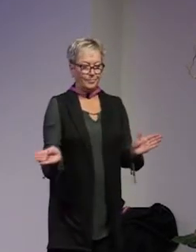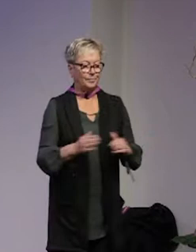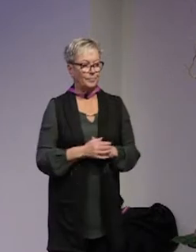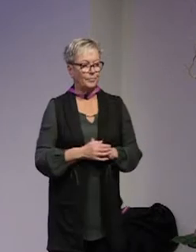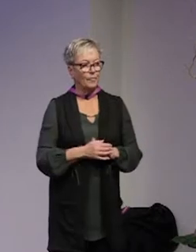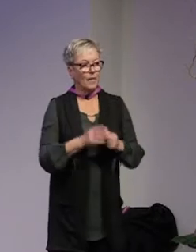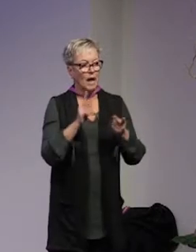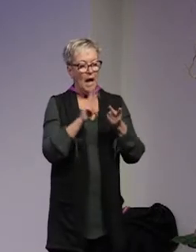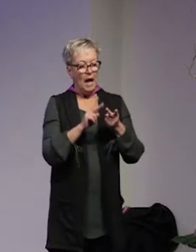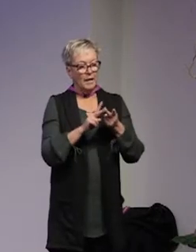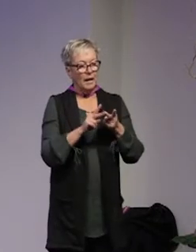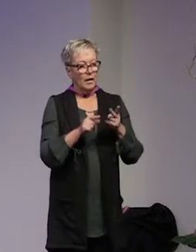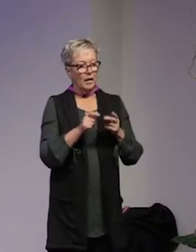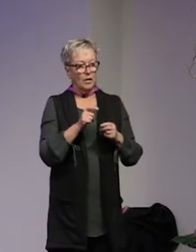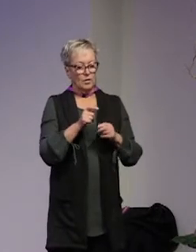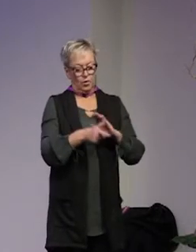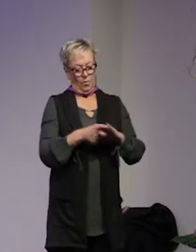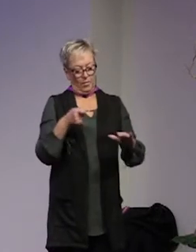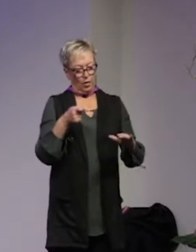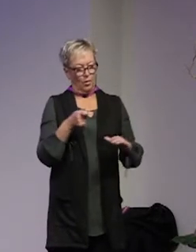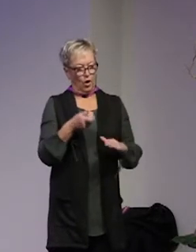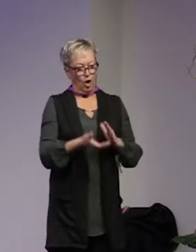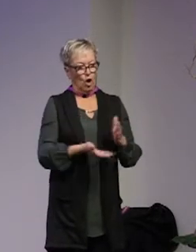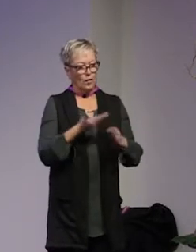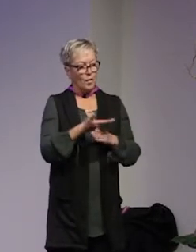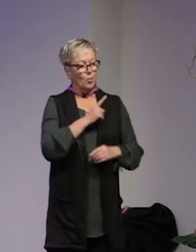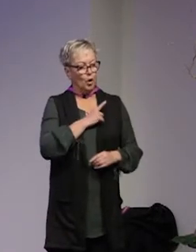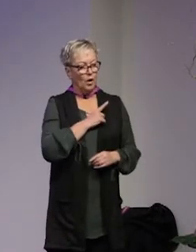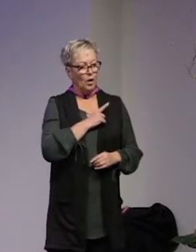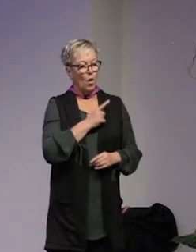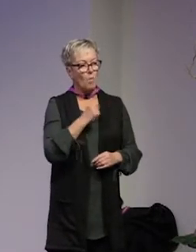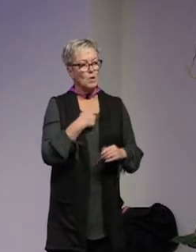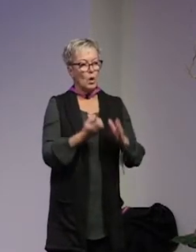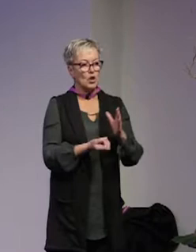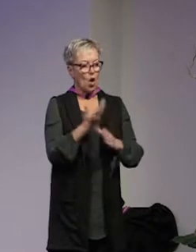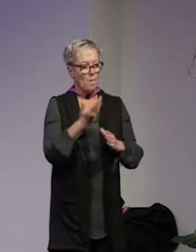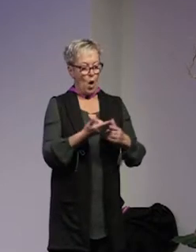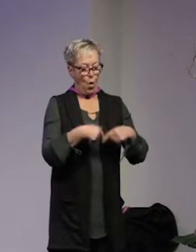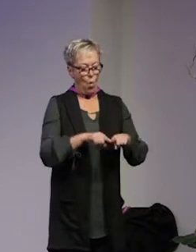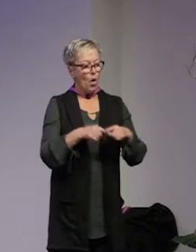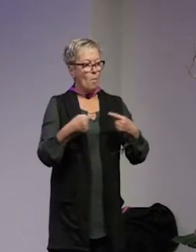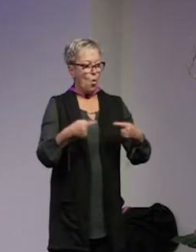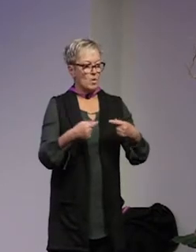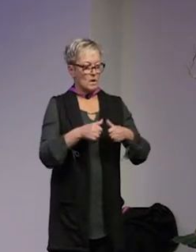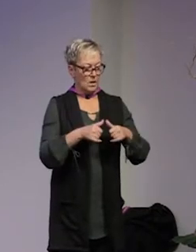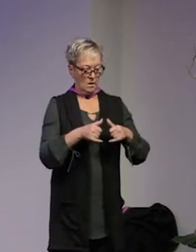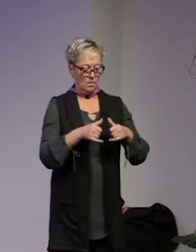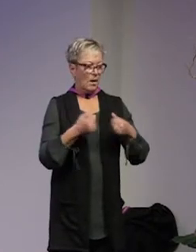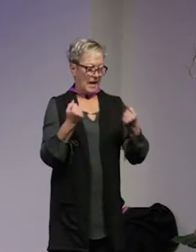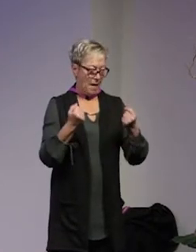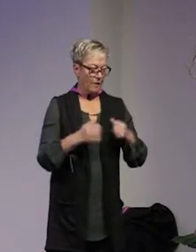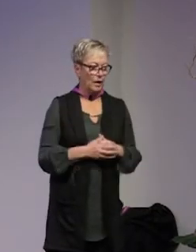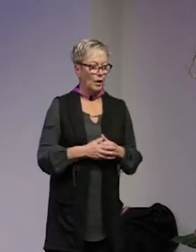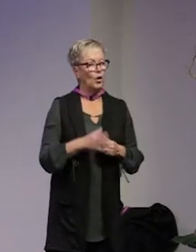annan sån här poäng som lyfts fram mycket i våra intervjuer det är att ja men ska vi skapa en lokal motståndskraft en lokal resiliens